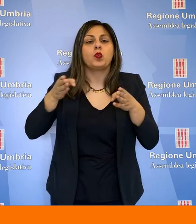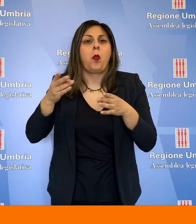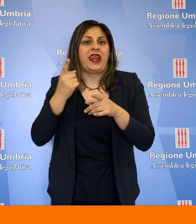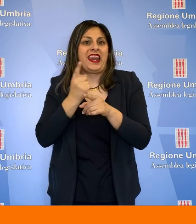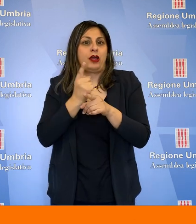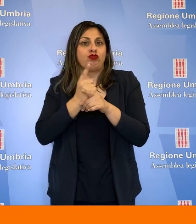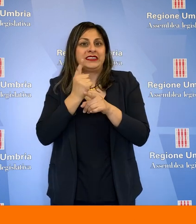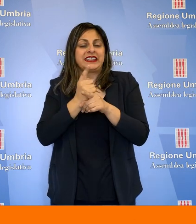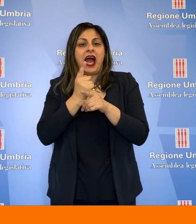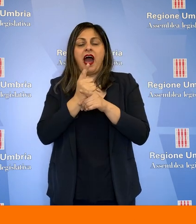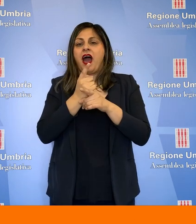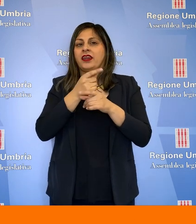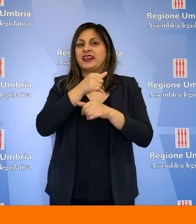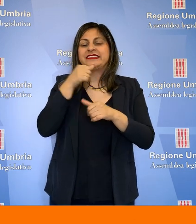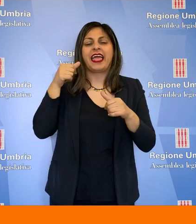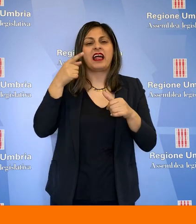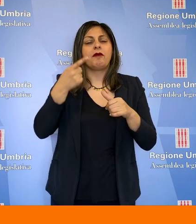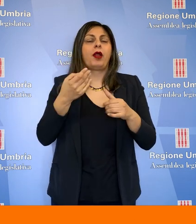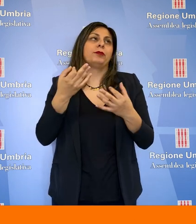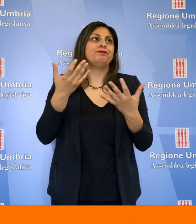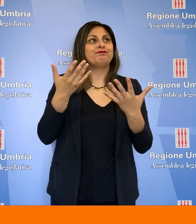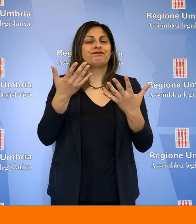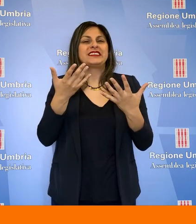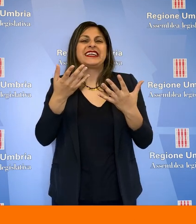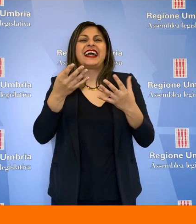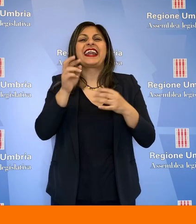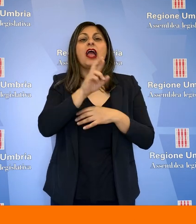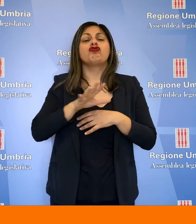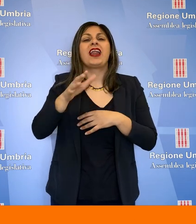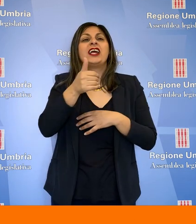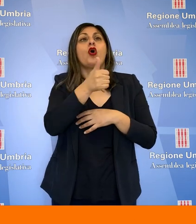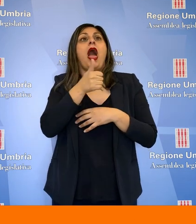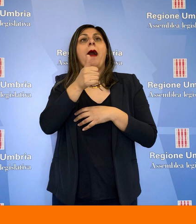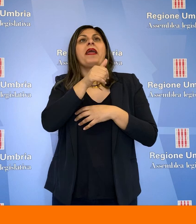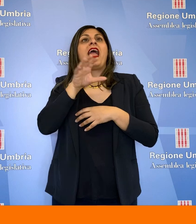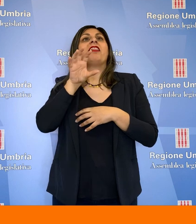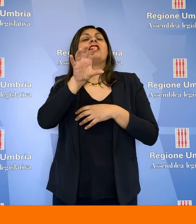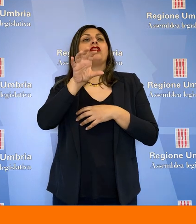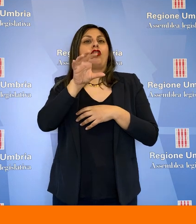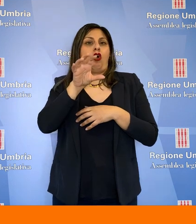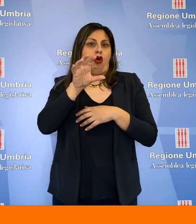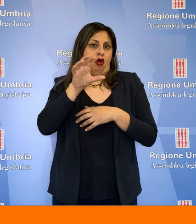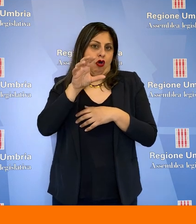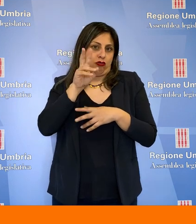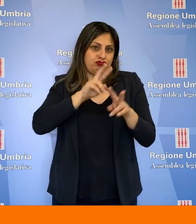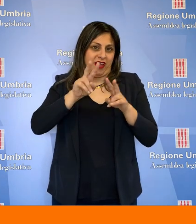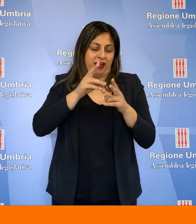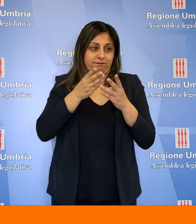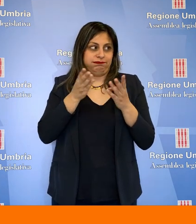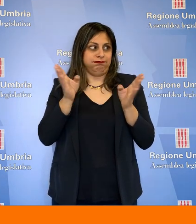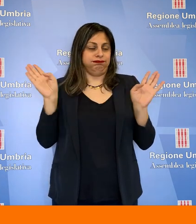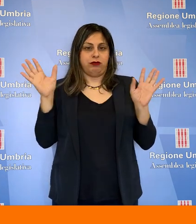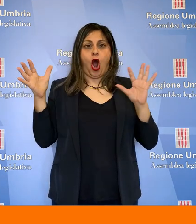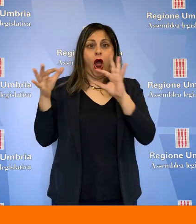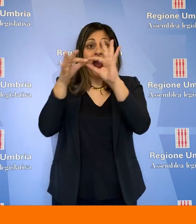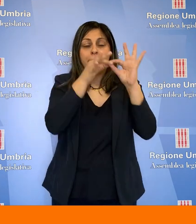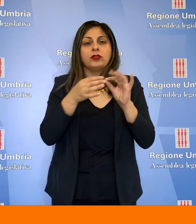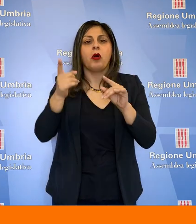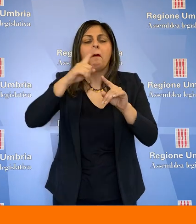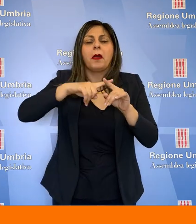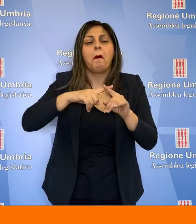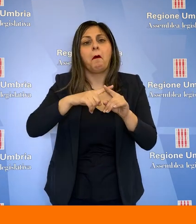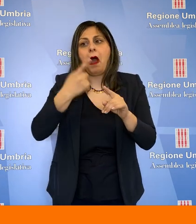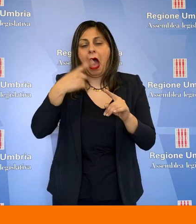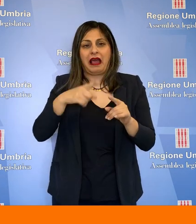infrastrutture necessarie per far uscire dall'isolamento la nostra regione, ma anche a tutti gli interventi di natura